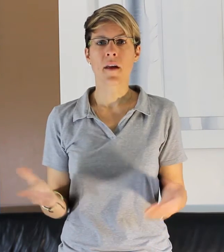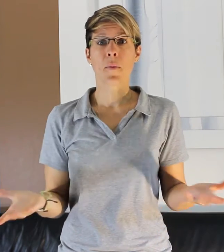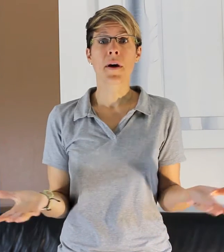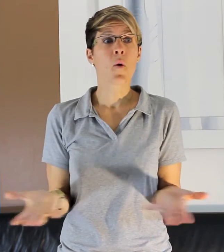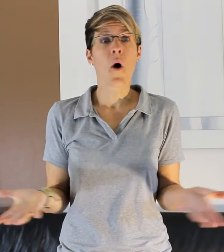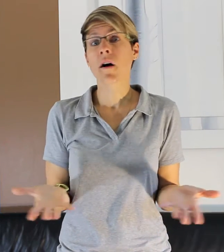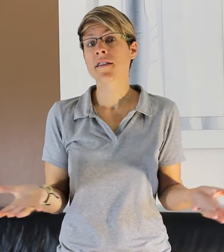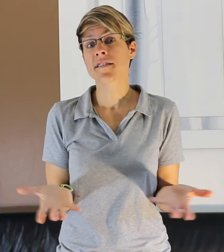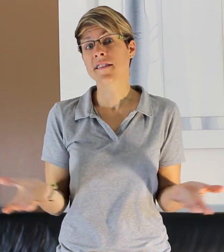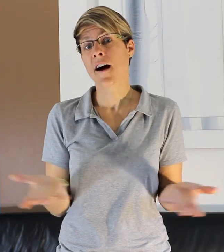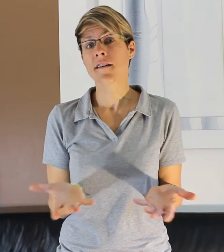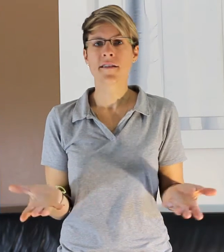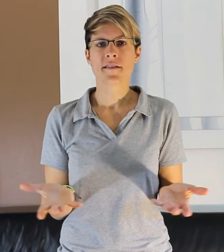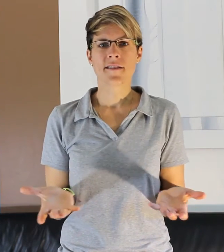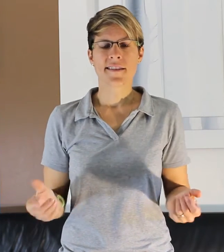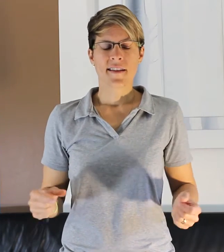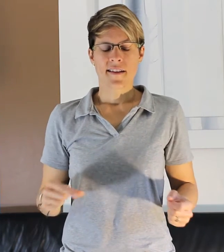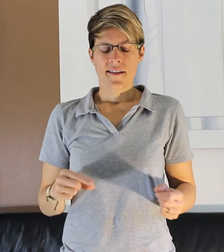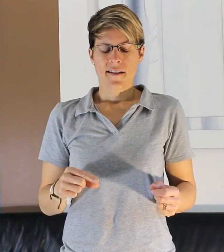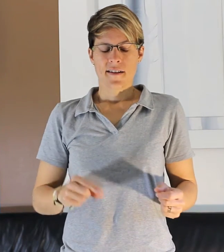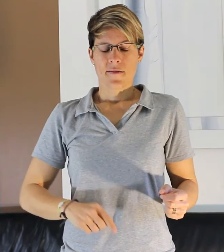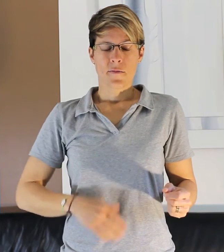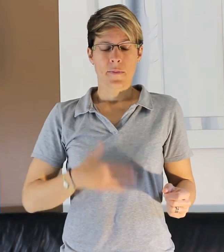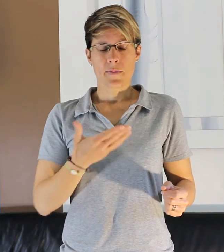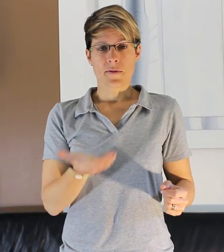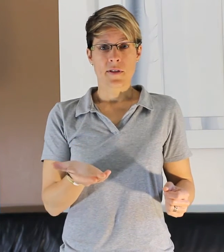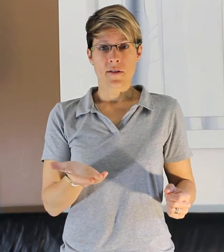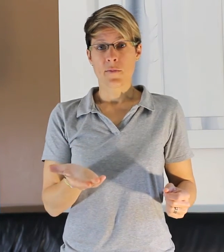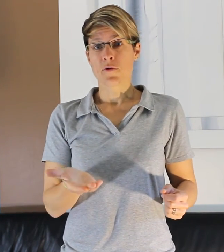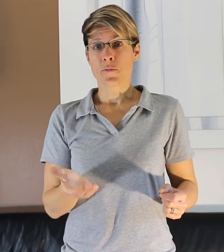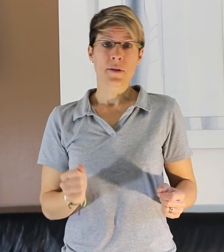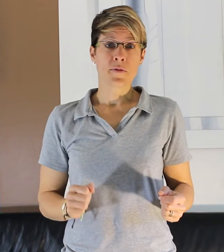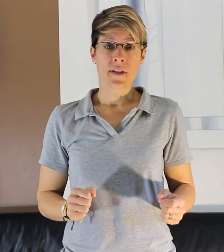Après quoi ?'est-ce qu'il y a ? Un père m donné un amour de petit poney.